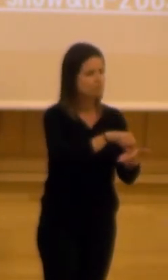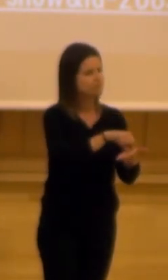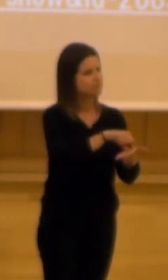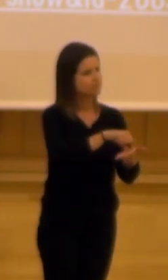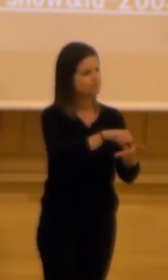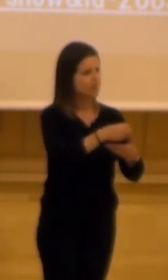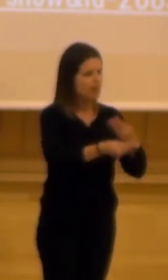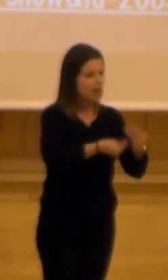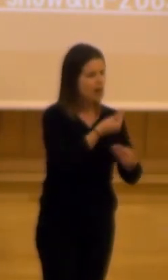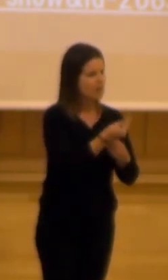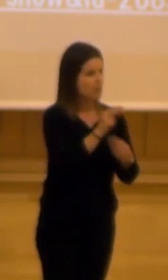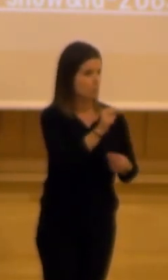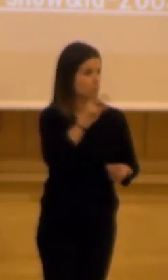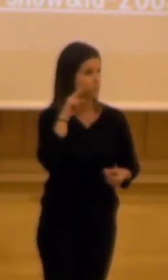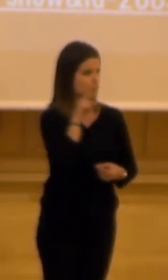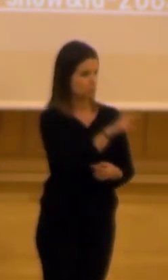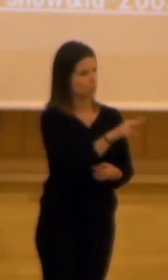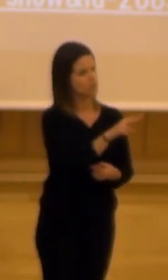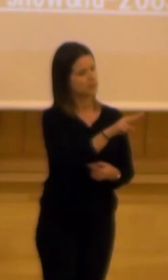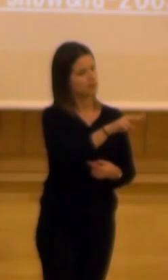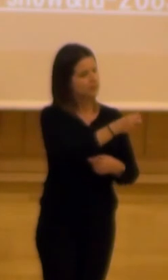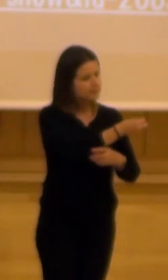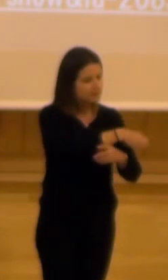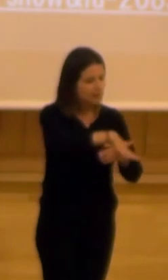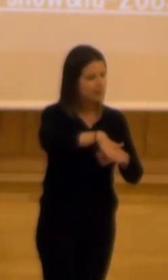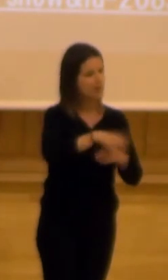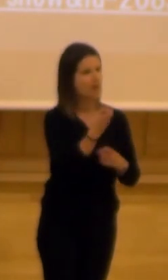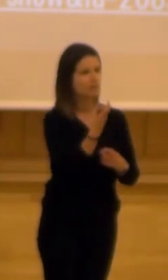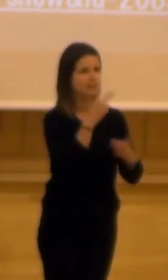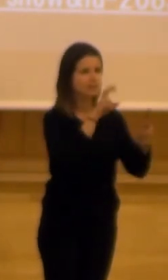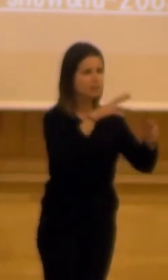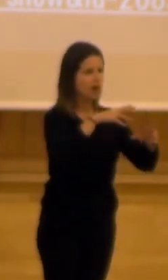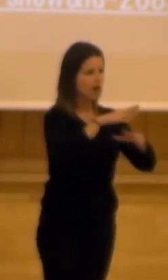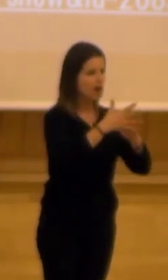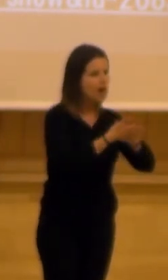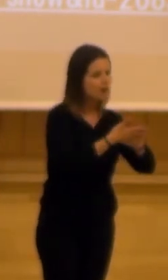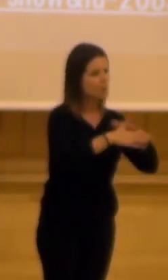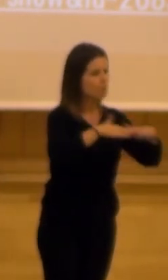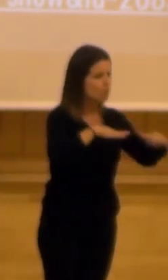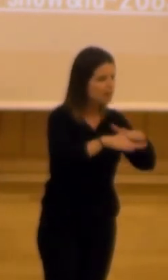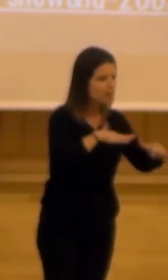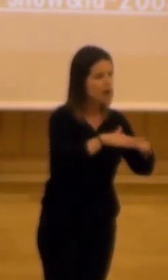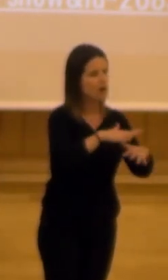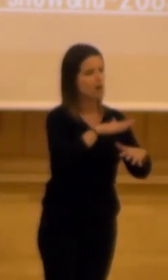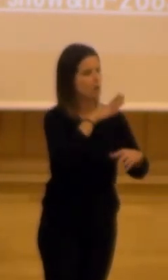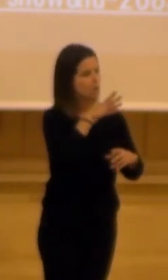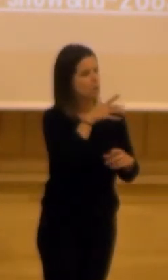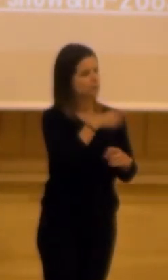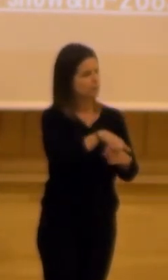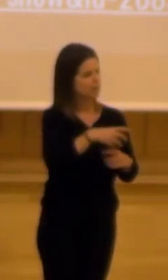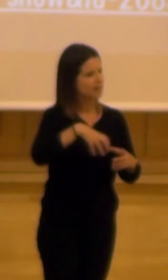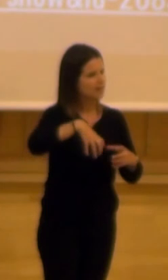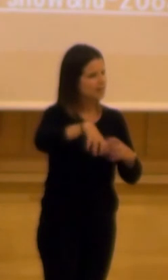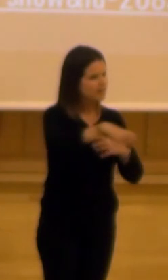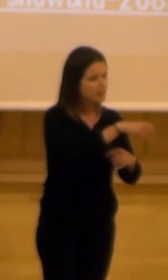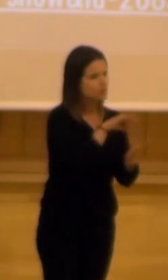hacerlo desde un punto de vista transversal habrá que hablar de movilidad habrá que hablar ¿por qué no? de reparto